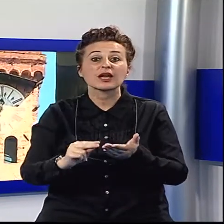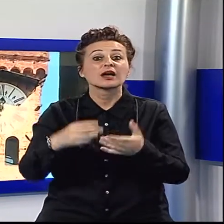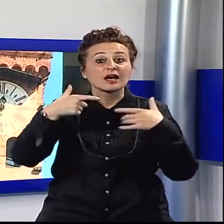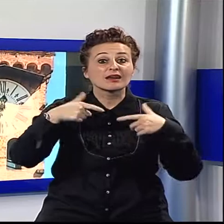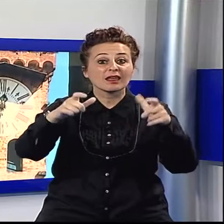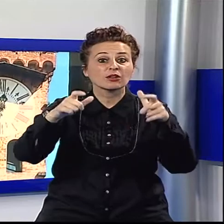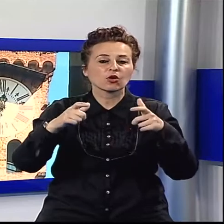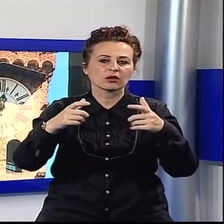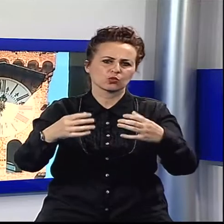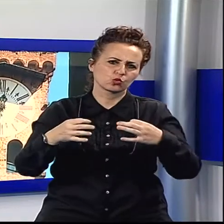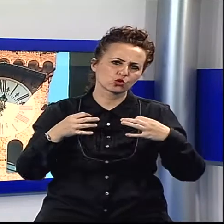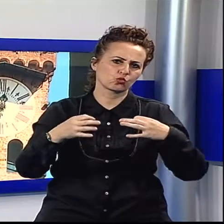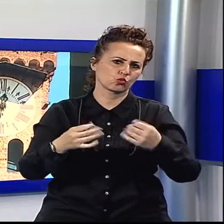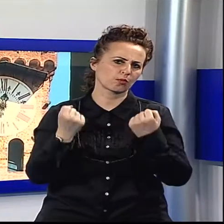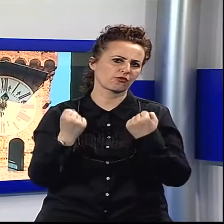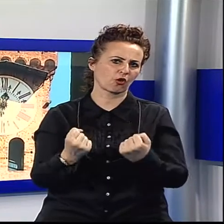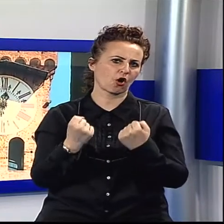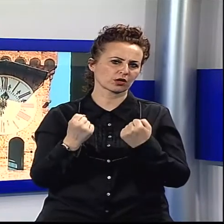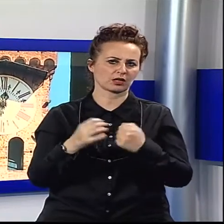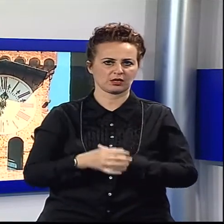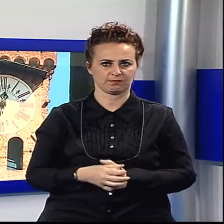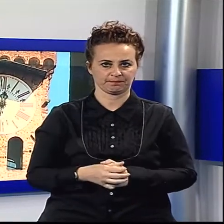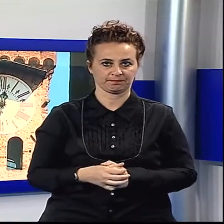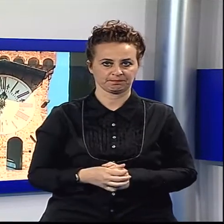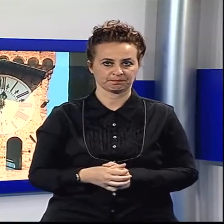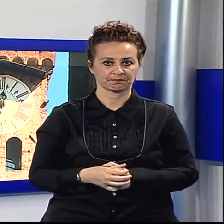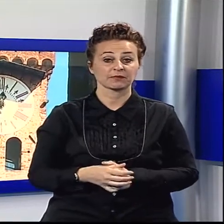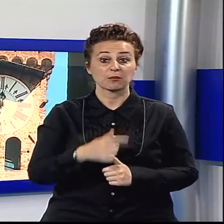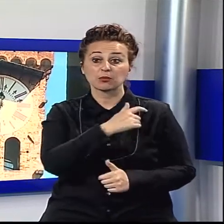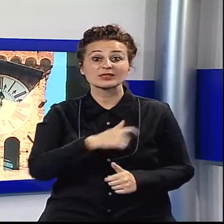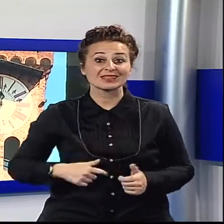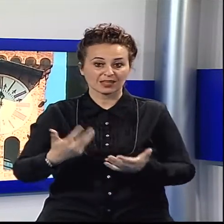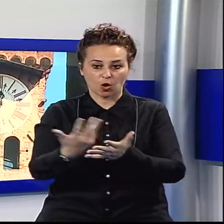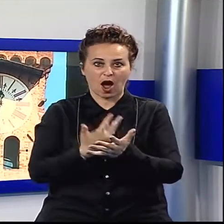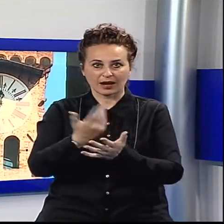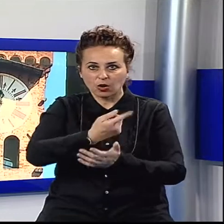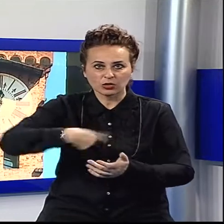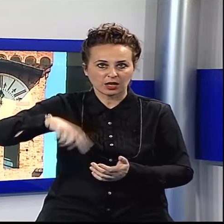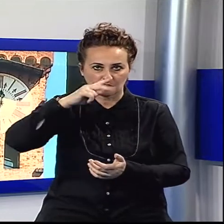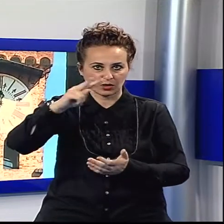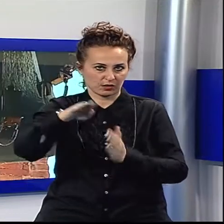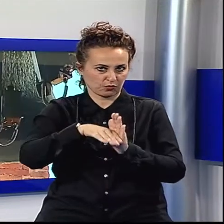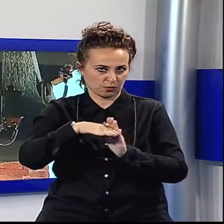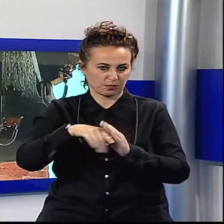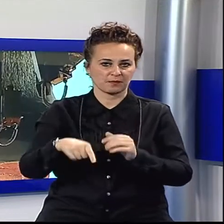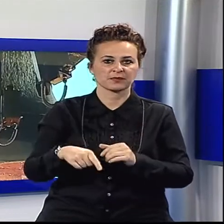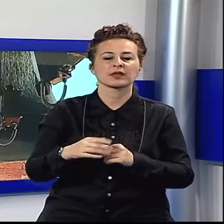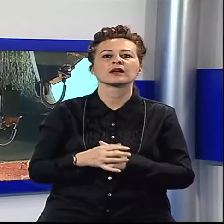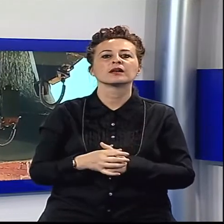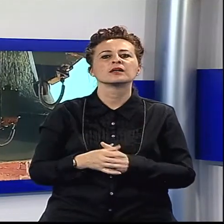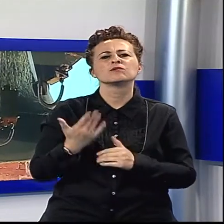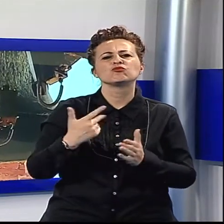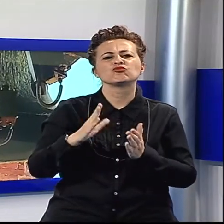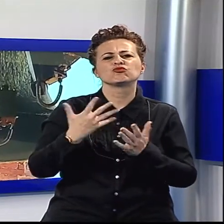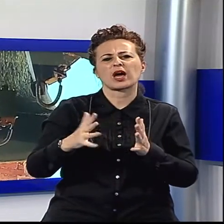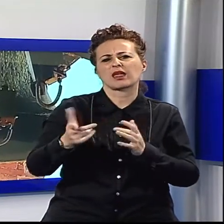La circostanza è stata rivelata dallo stesso sindaco a Noi TV. Già in partenza il Comune aveva limitato il numero dei rintocchi della campana,